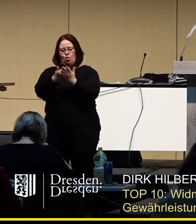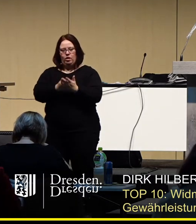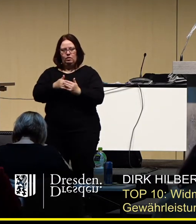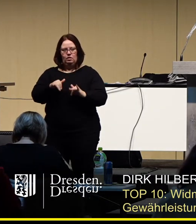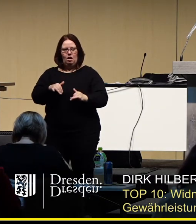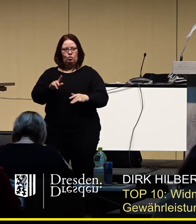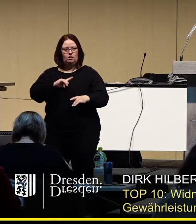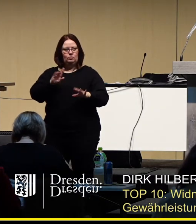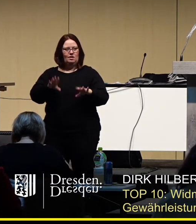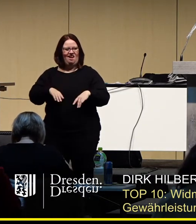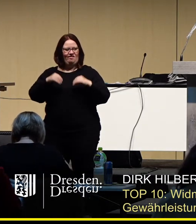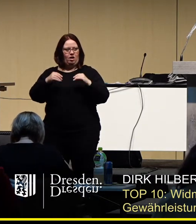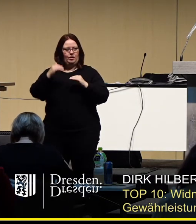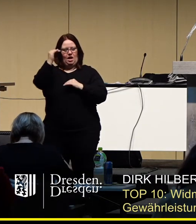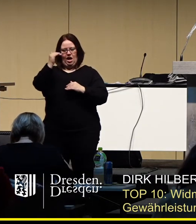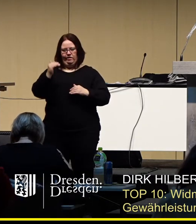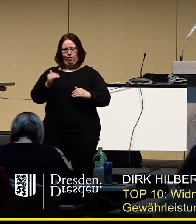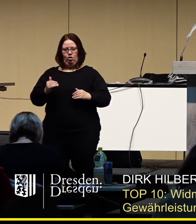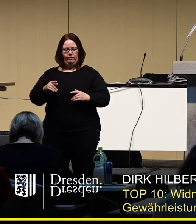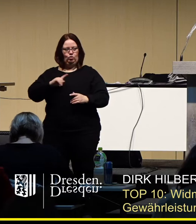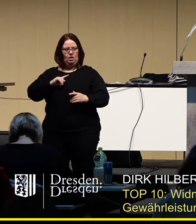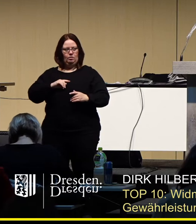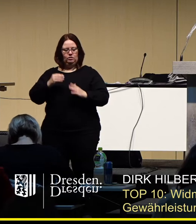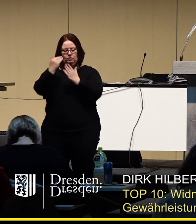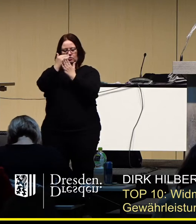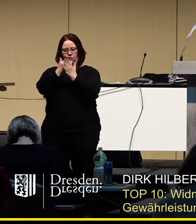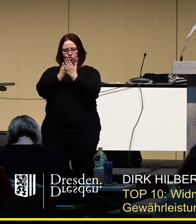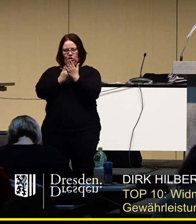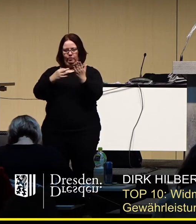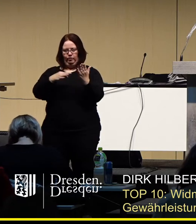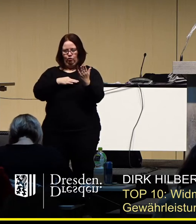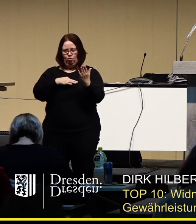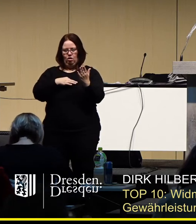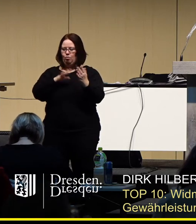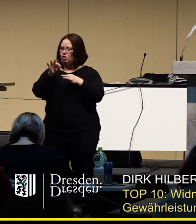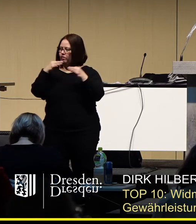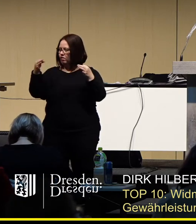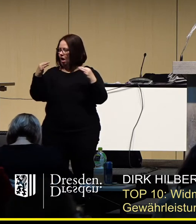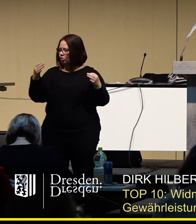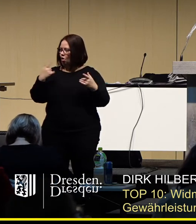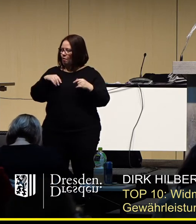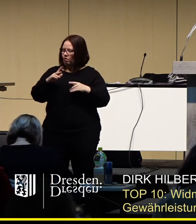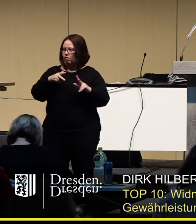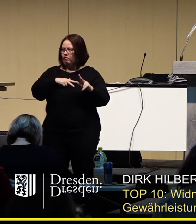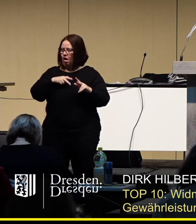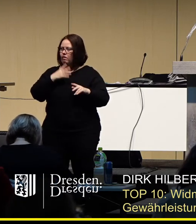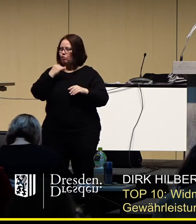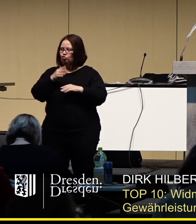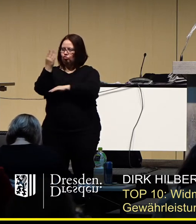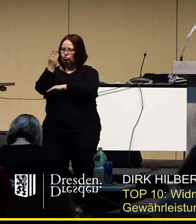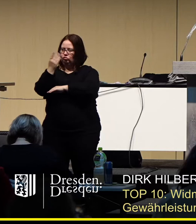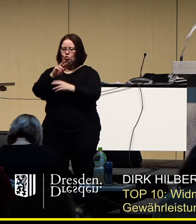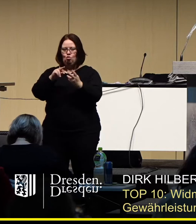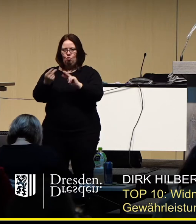Und ich beginne mal in der Reihenfolge, so wie es mir hier aufgeschrieben ist, abzufragen, inwieweit es eingebracht werden soll.